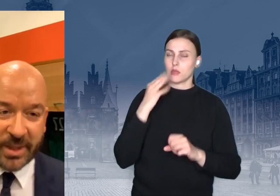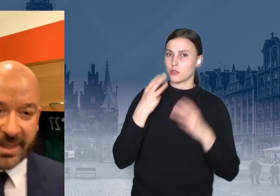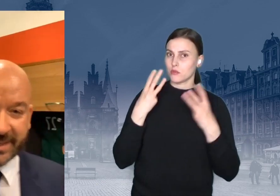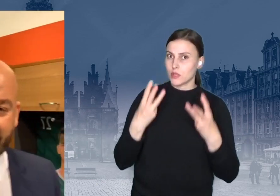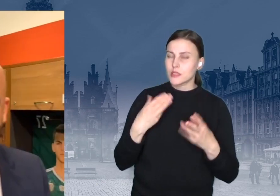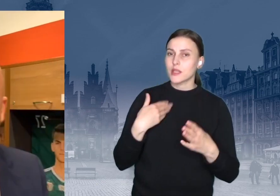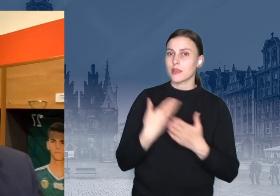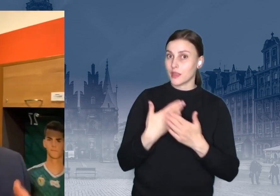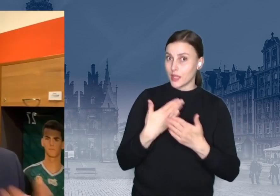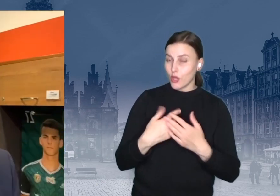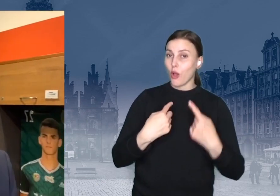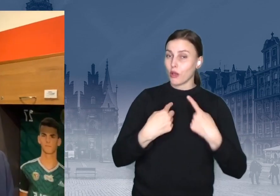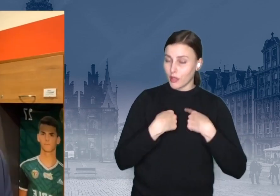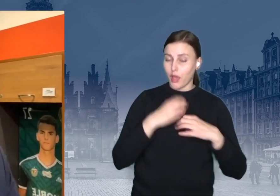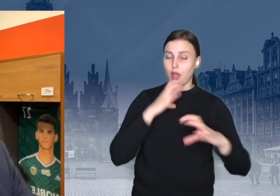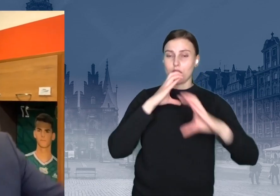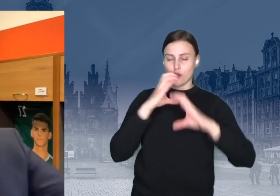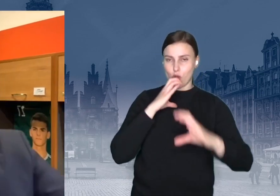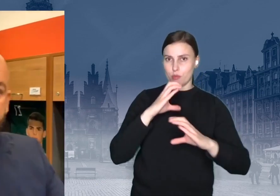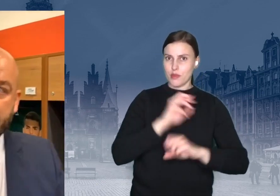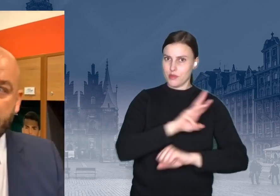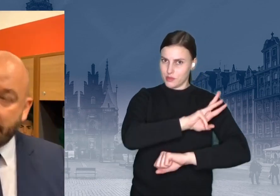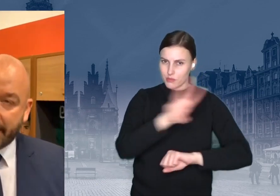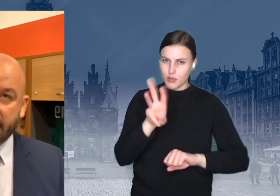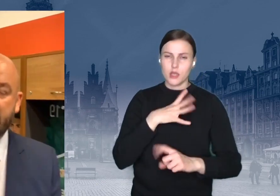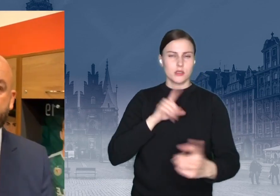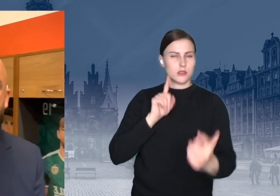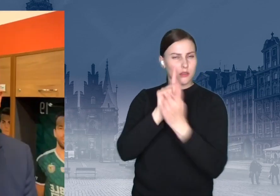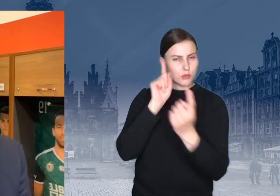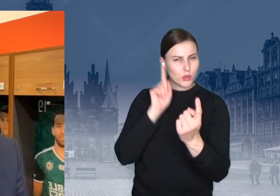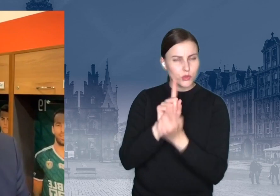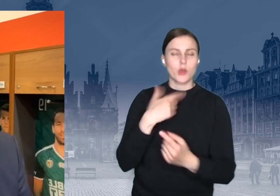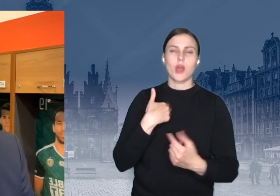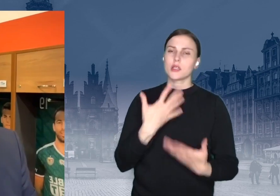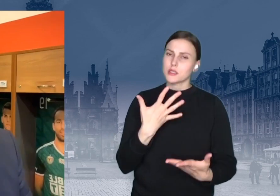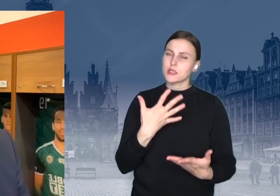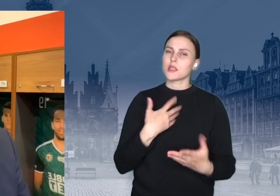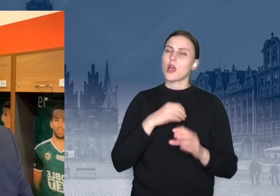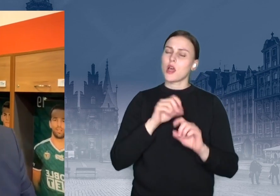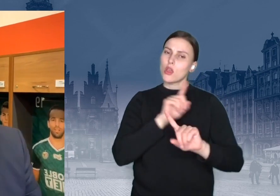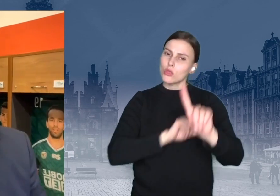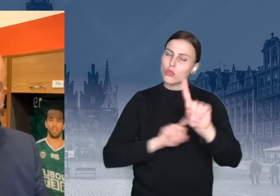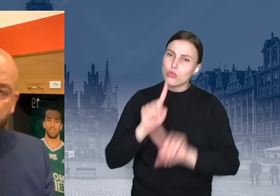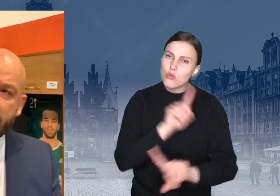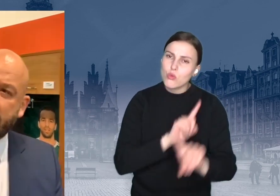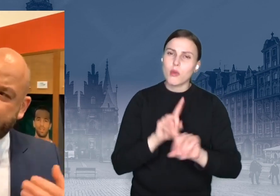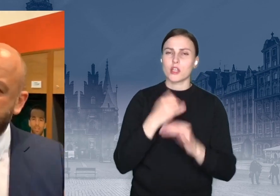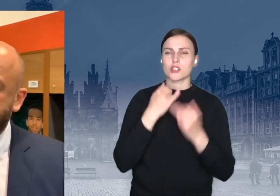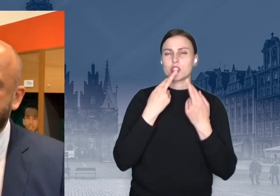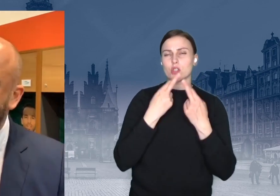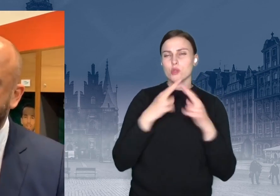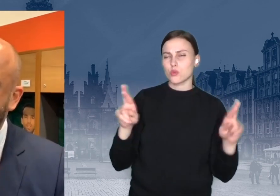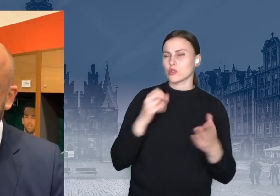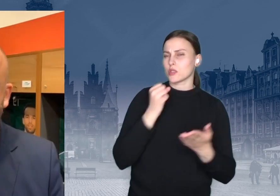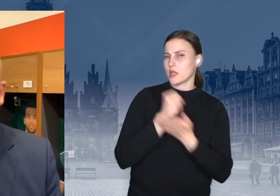ja się z wami spotykam, dlatego ja tłumaczę też pewne rzeczy, nawet jeżeli to są ciężko, nawet jeżeli to są czasami ciężkie,